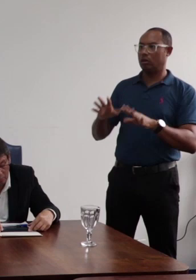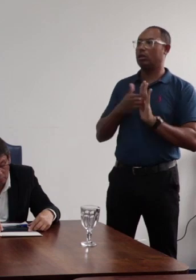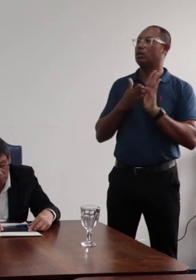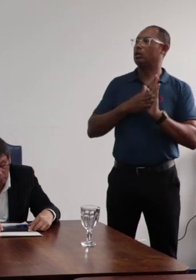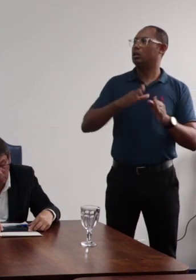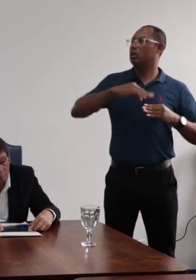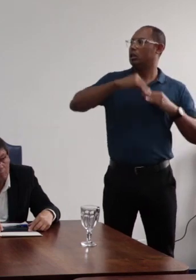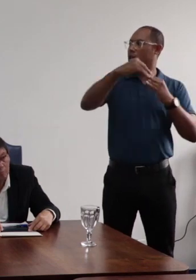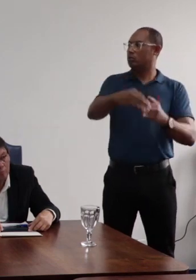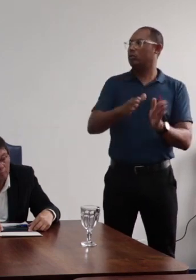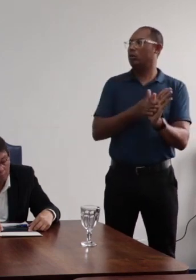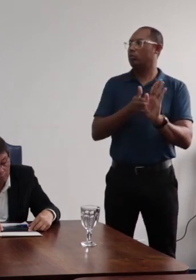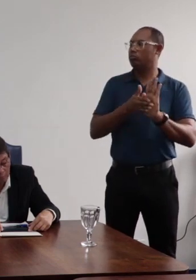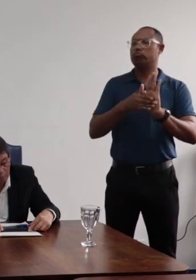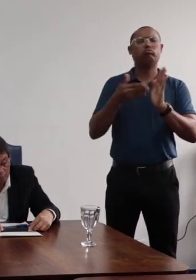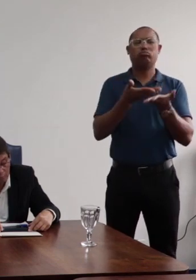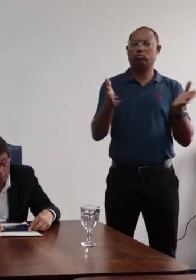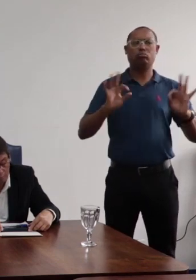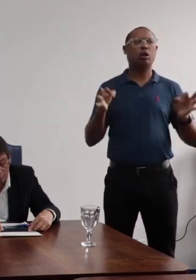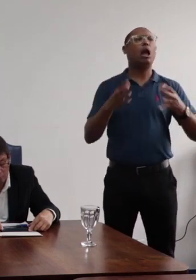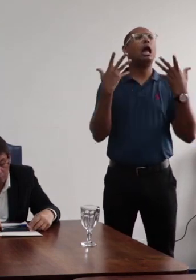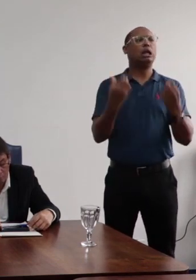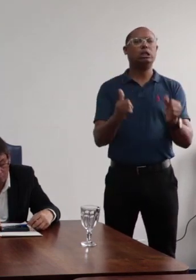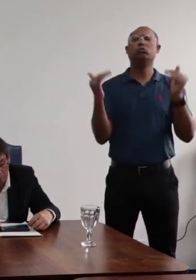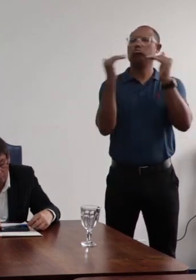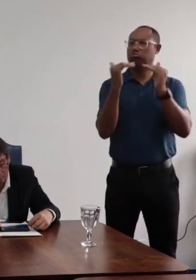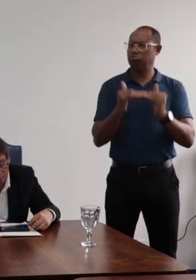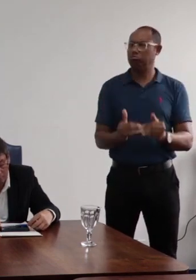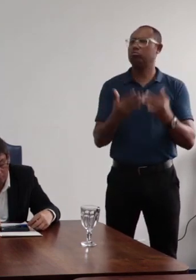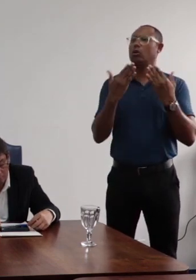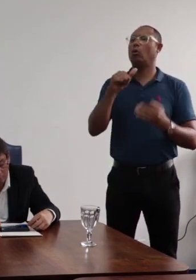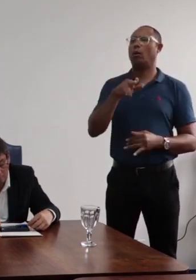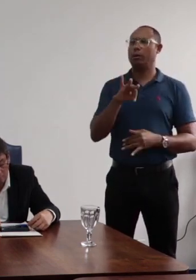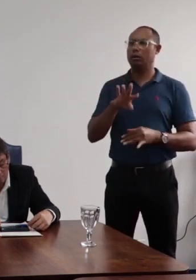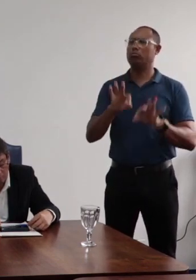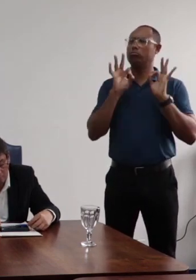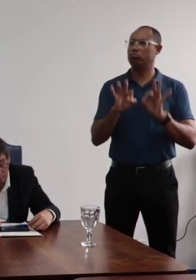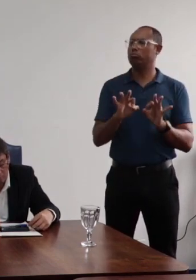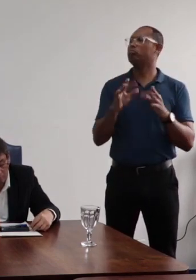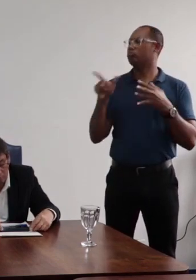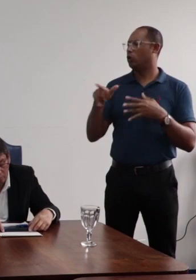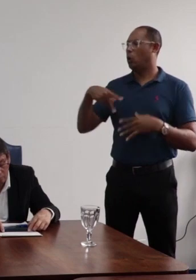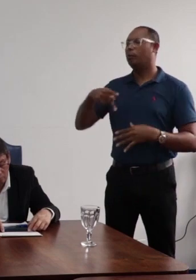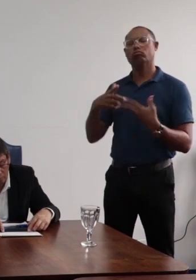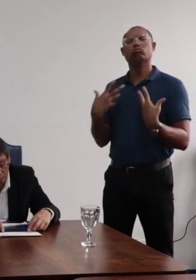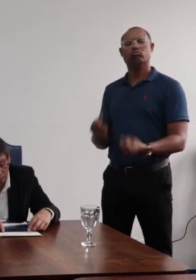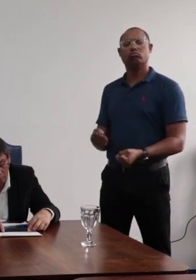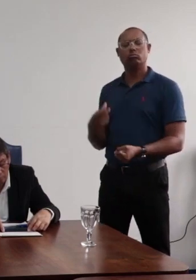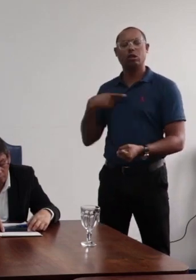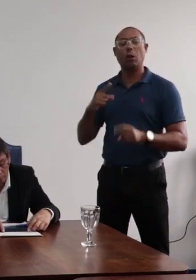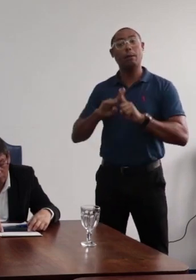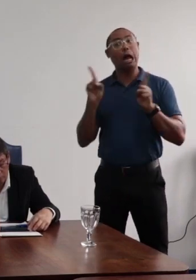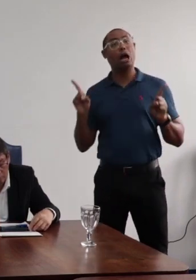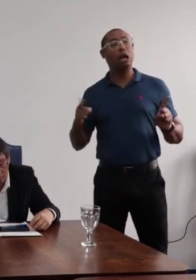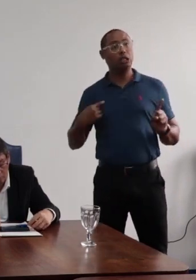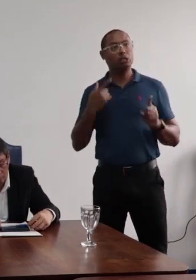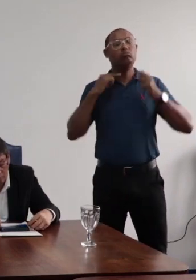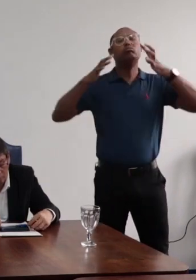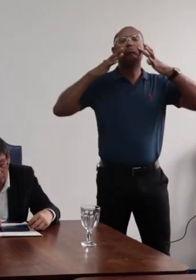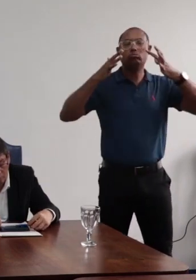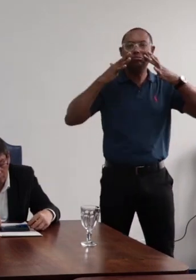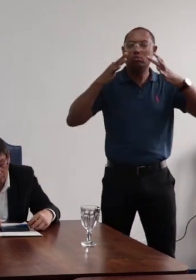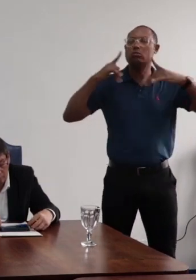proposta, deixar bem claro. Estou de acordo com a minuta. Tá bom, professor? Mas que a gente fique